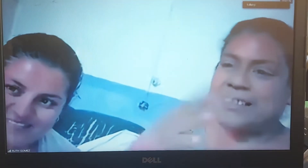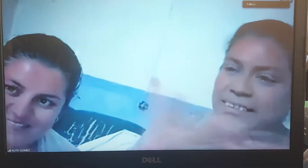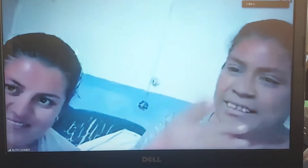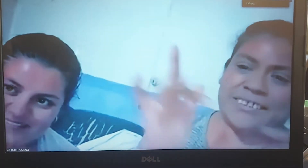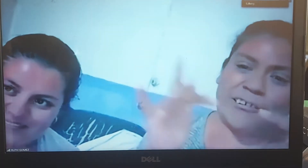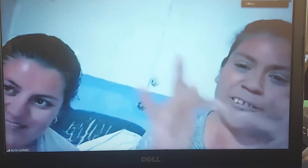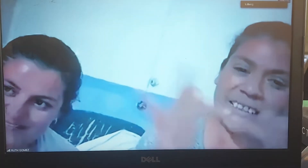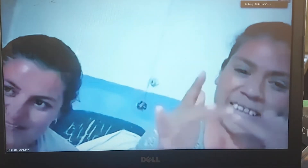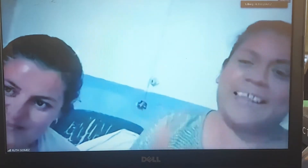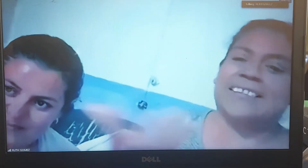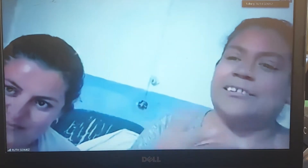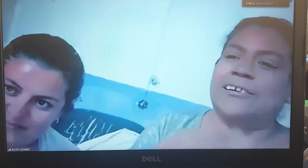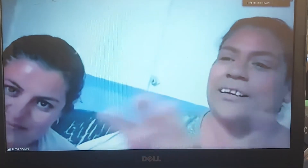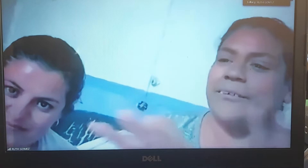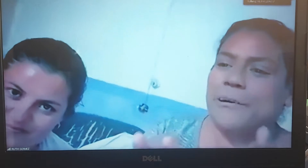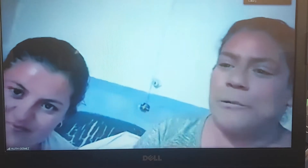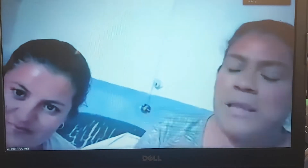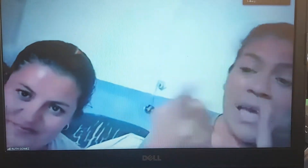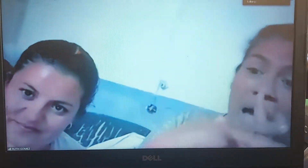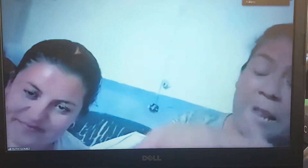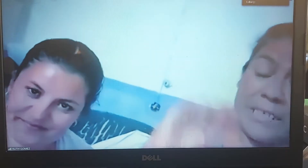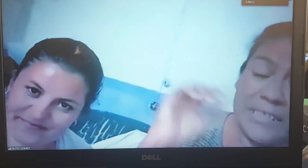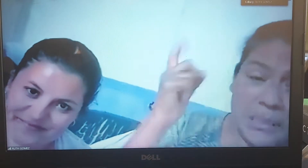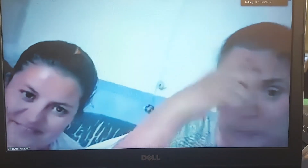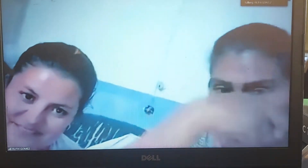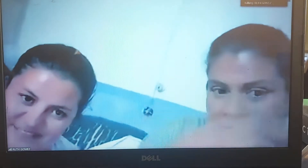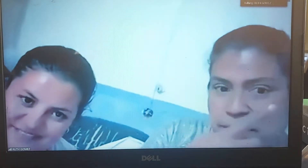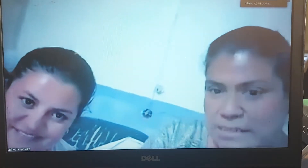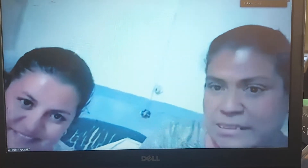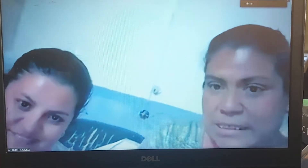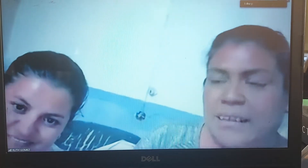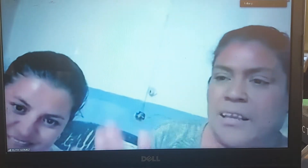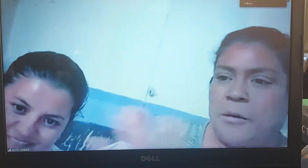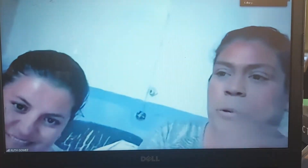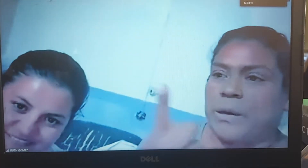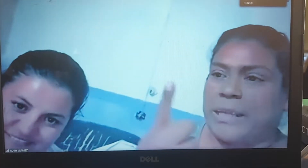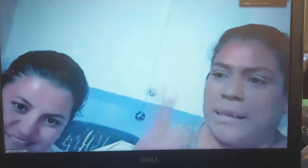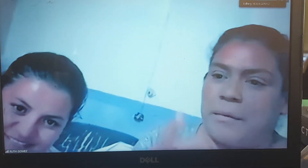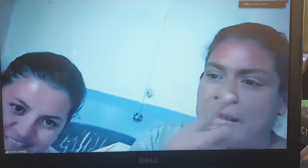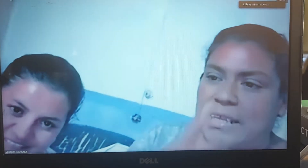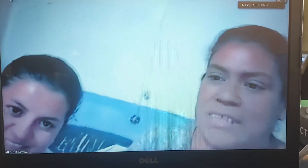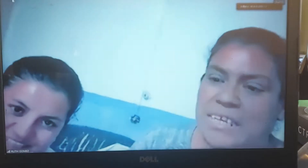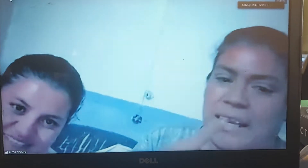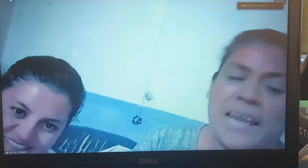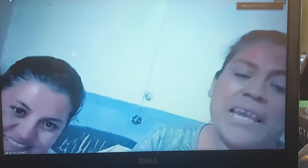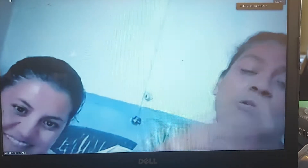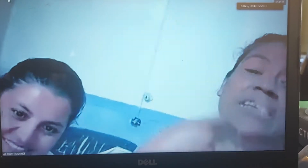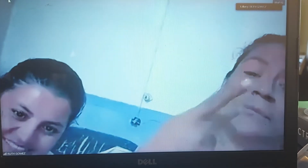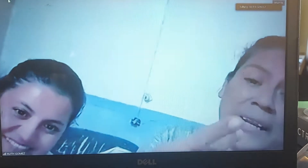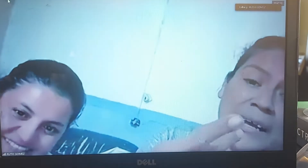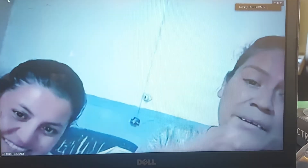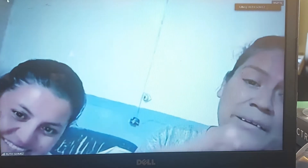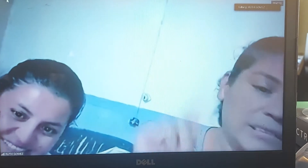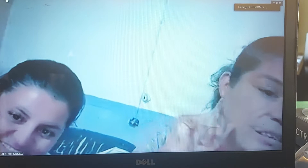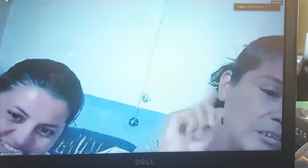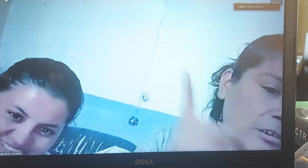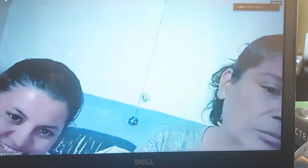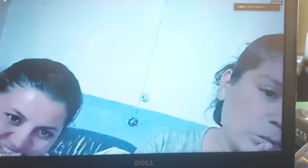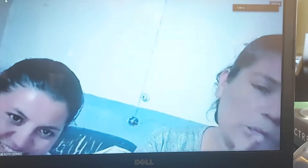conectada haciendo el trabajo al principio fue difícil porque me decía, hay algunas palabras que ellos como sordos